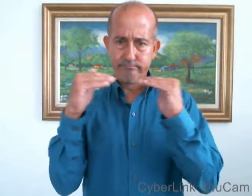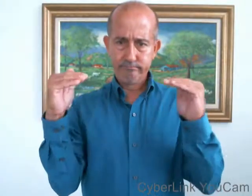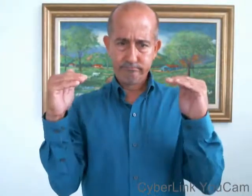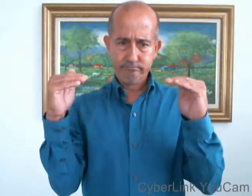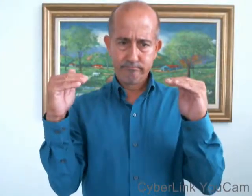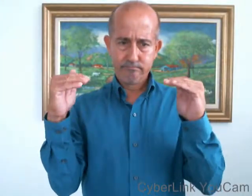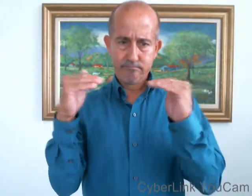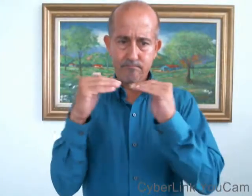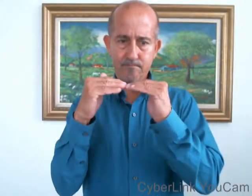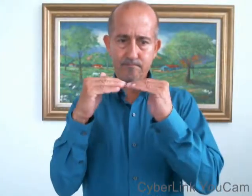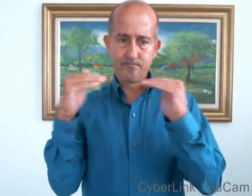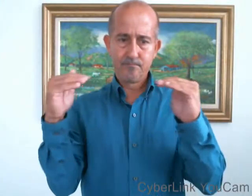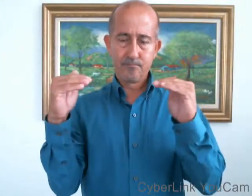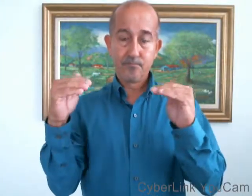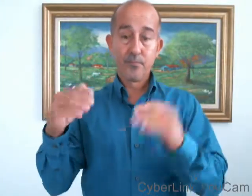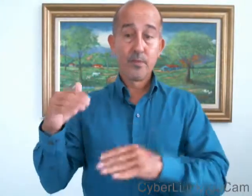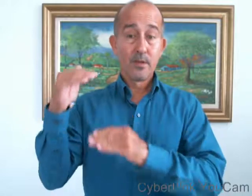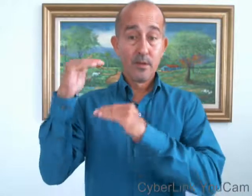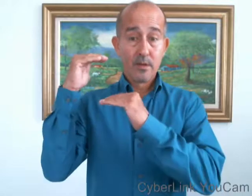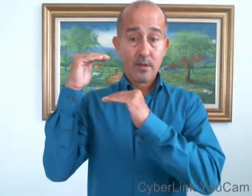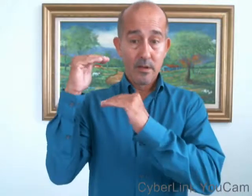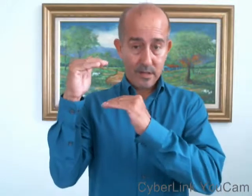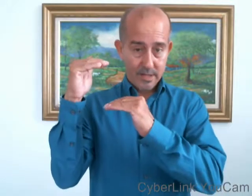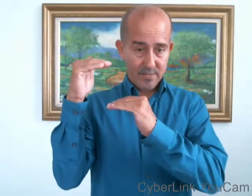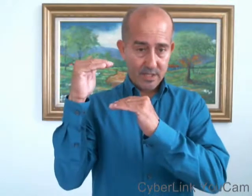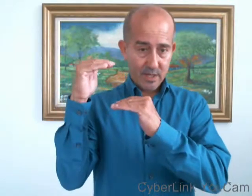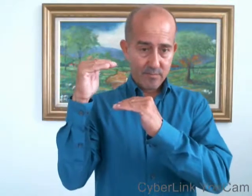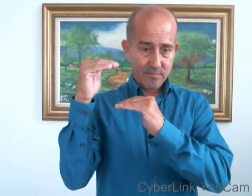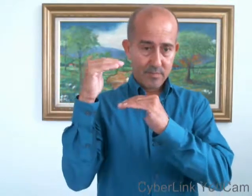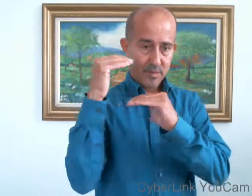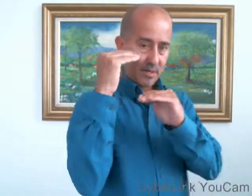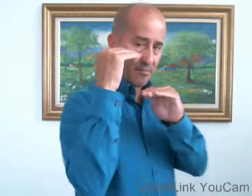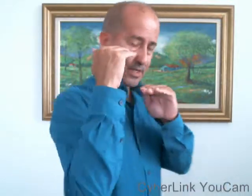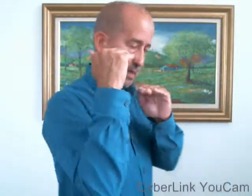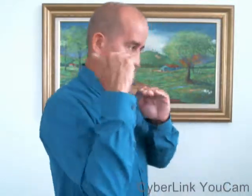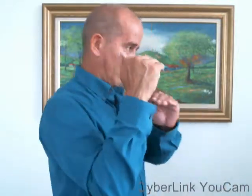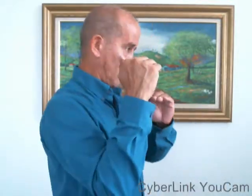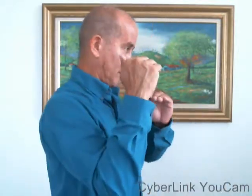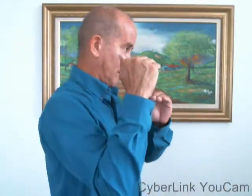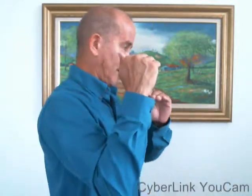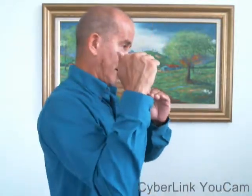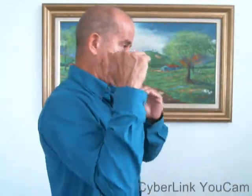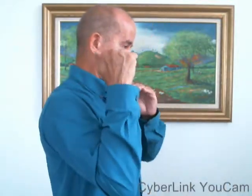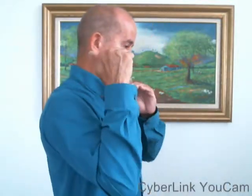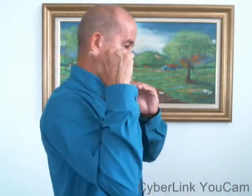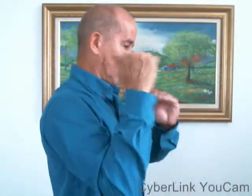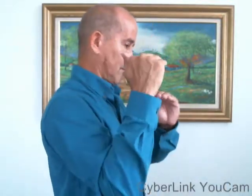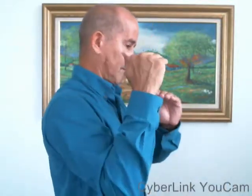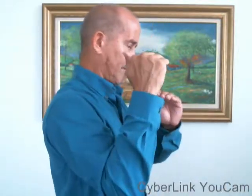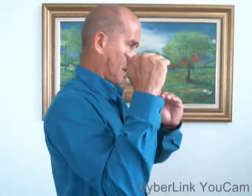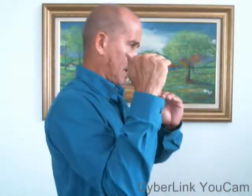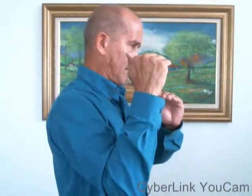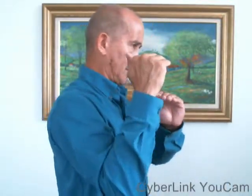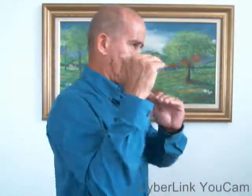límite, limitación, restricción, límite.